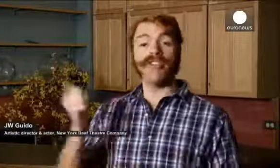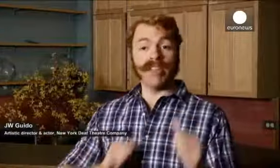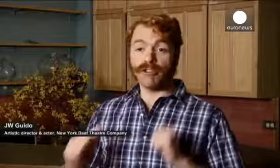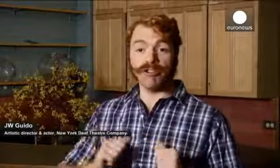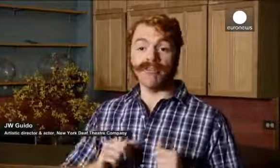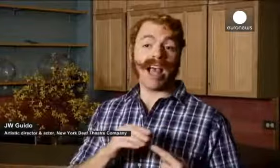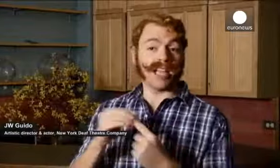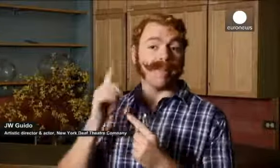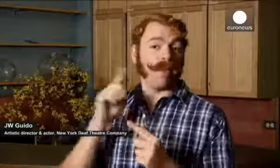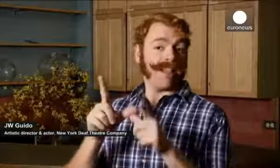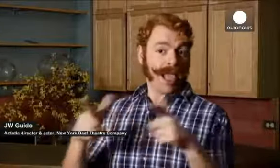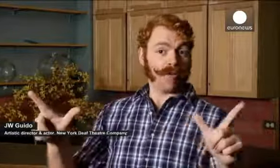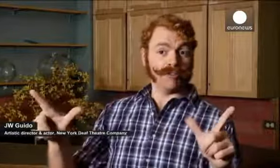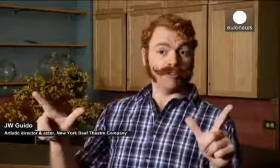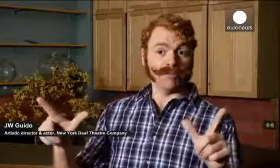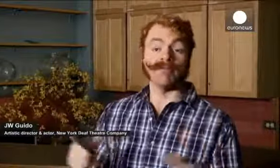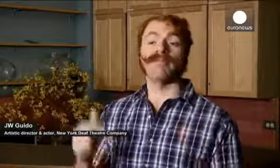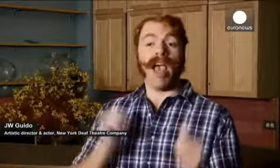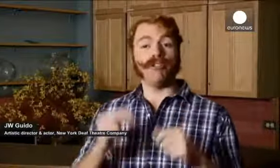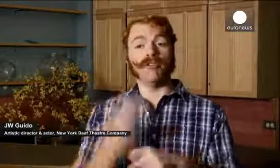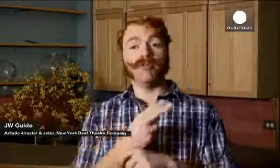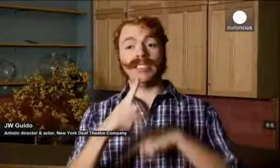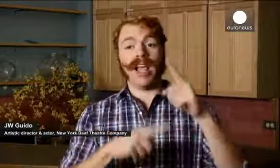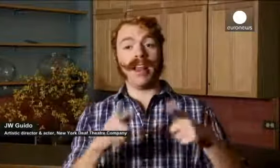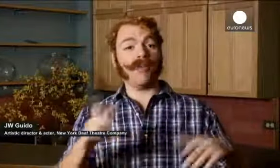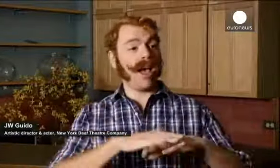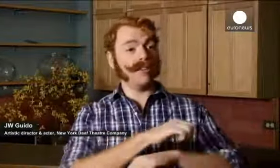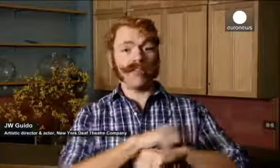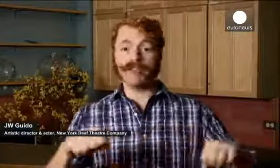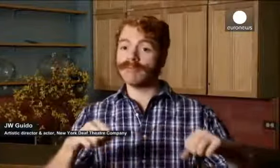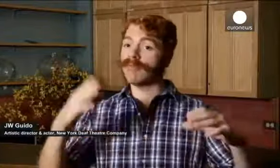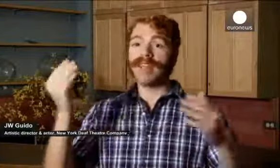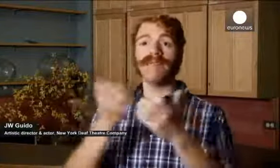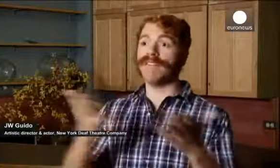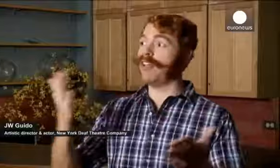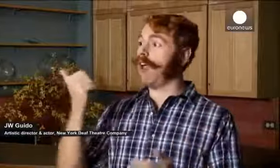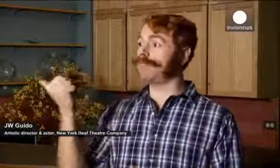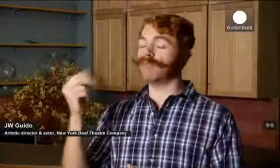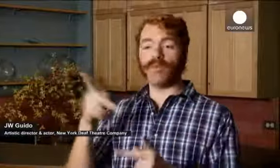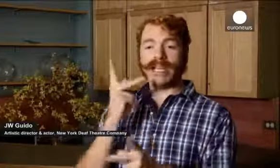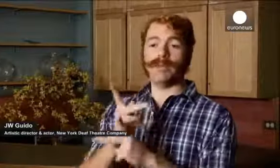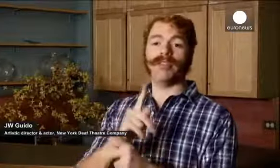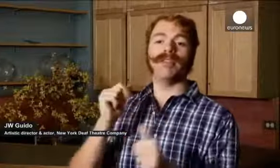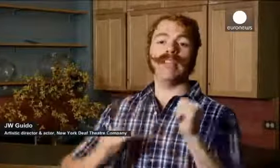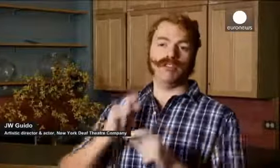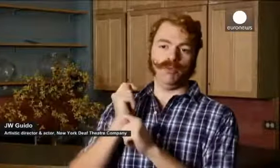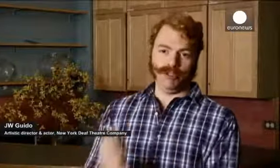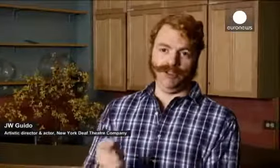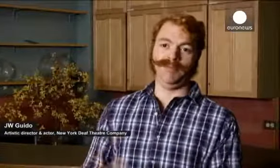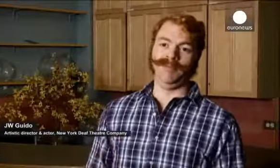É uma produção teatral como as outras. A única diferença é que é representada em língua gestual. Tudo o